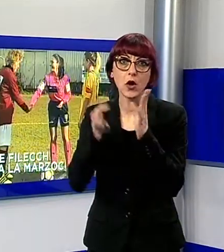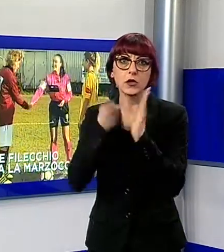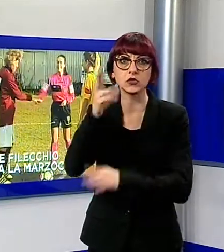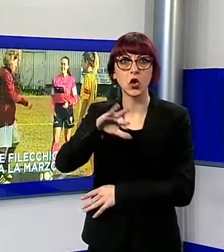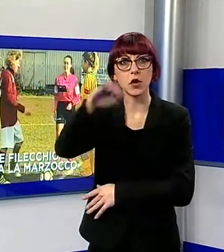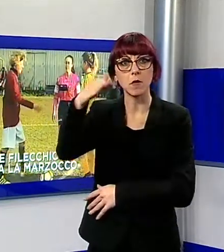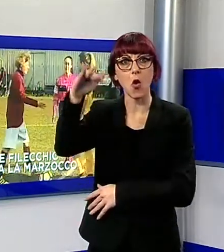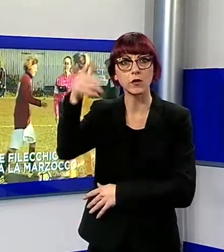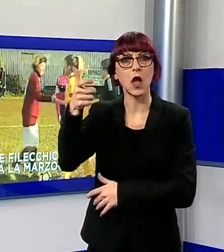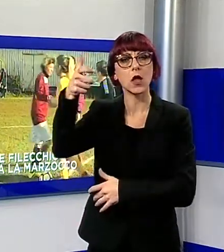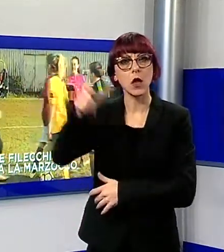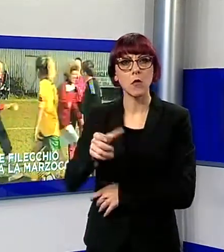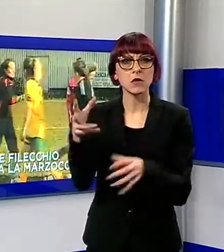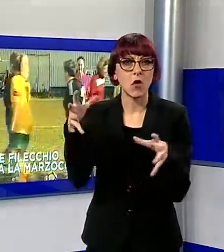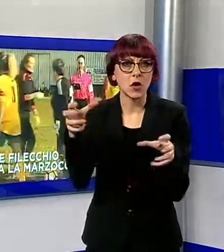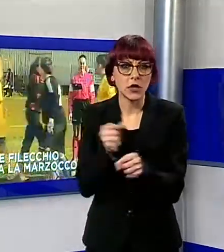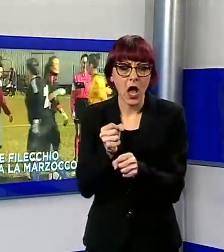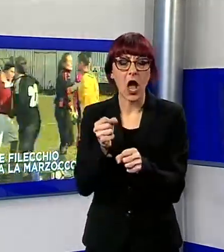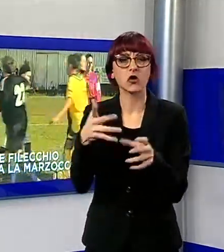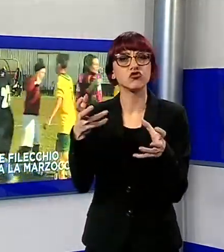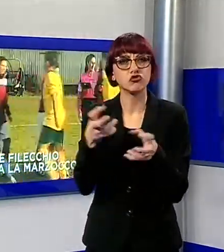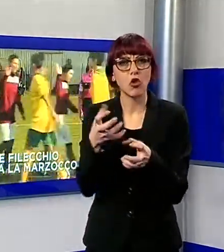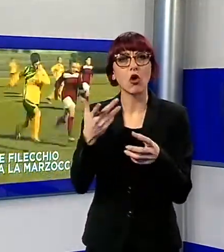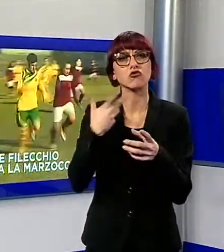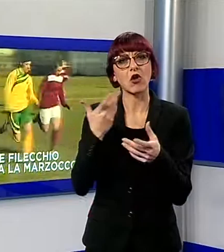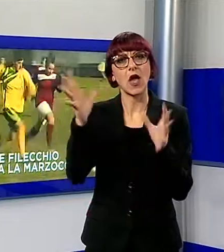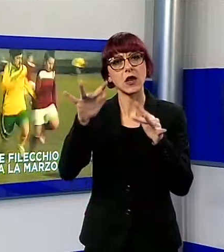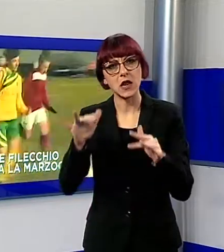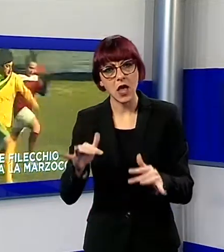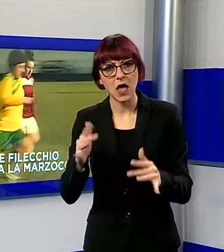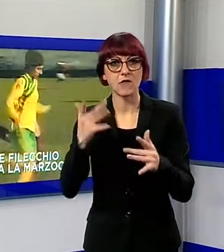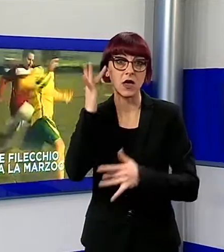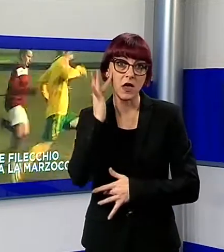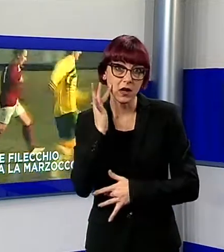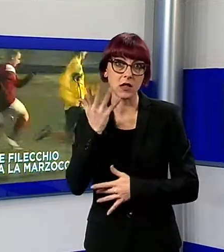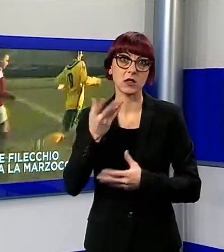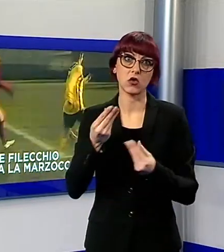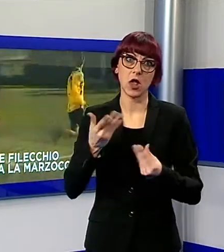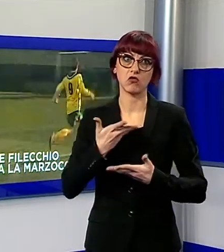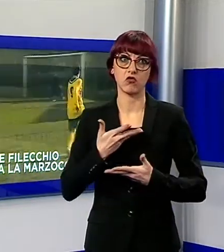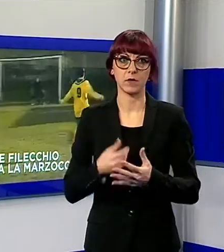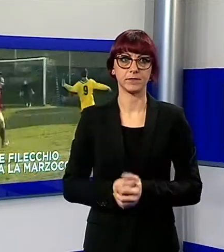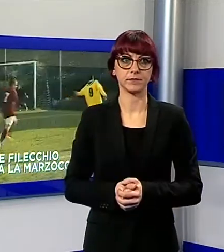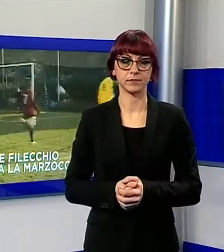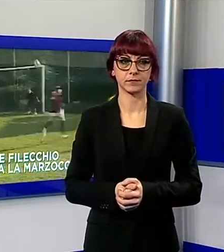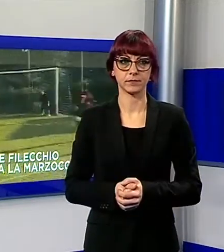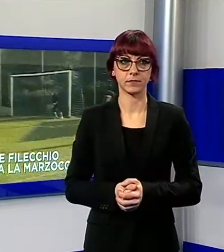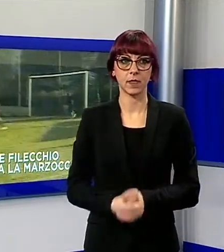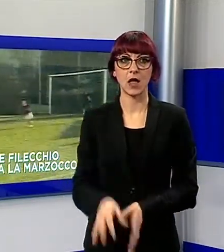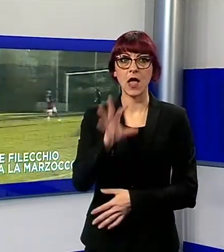Un grande filecchio strapazza la Marzocco, nel campionato di Serie D femminile la squadra giallo-verde batte 4-1 la compagine